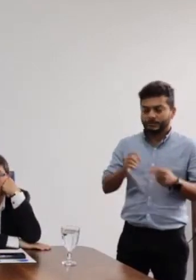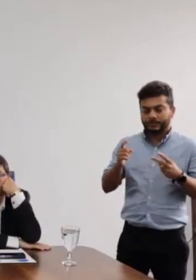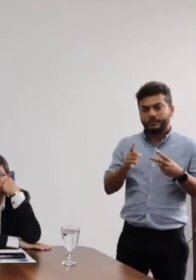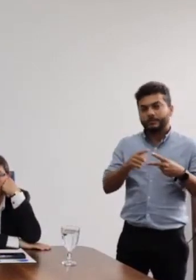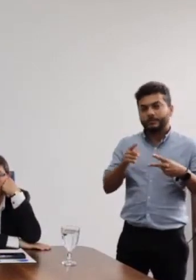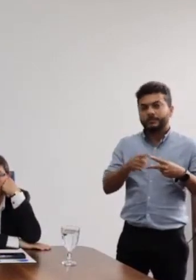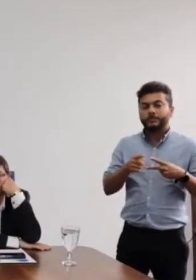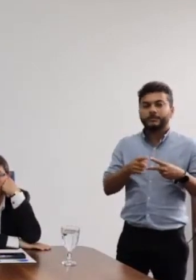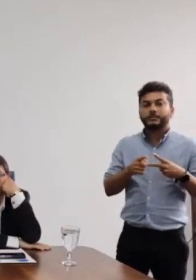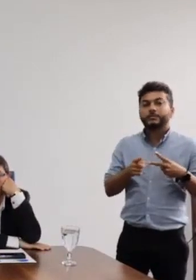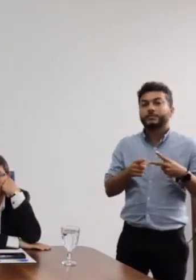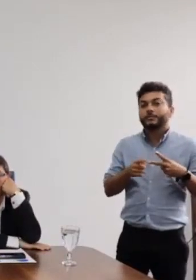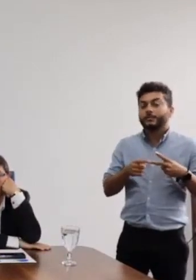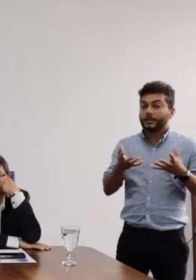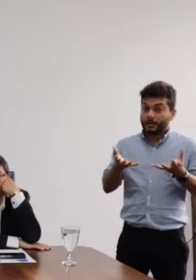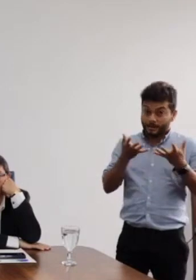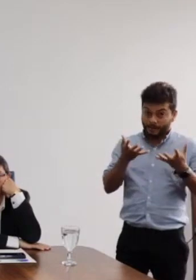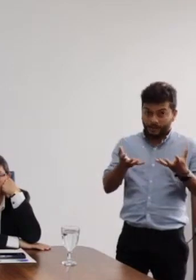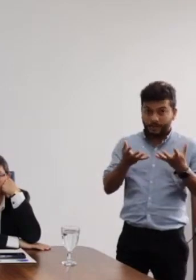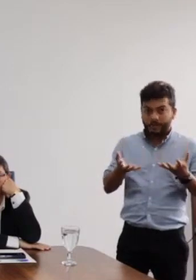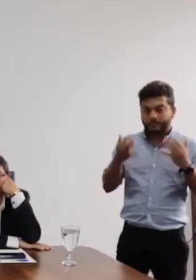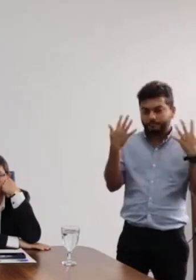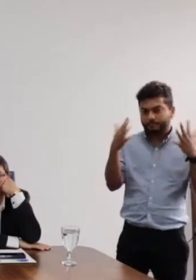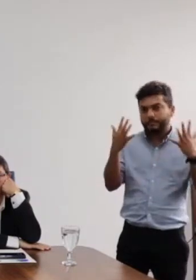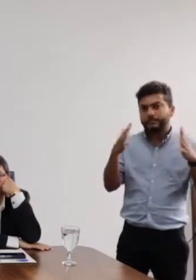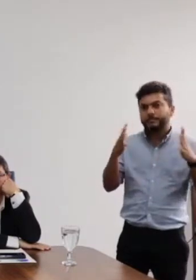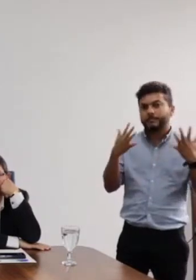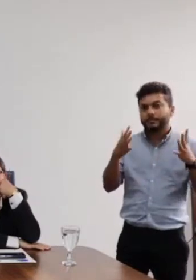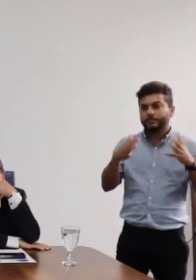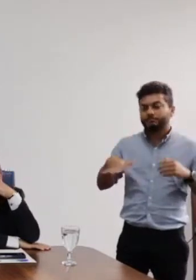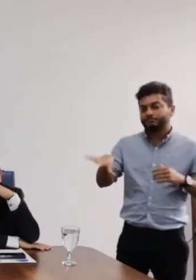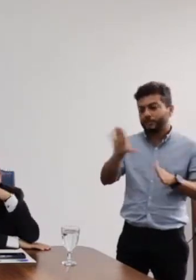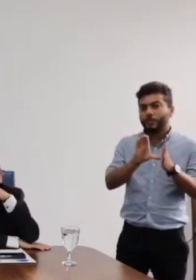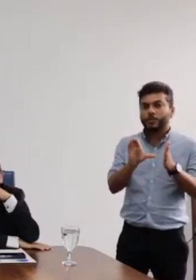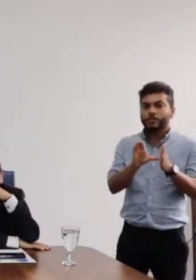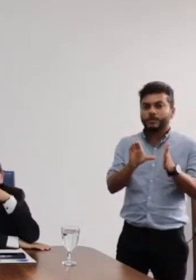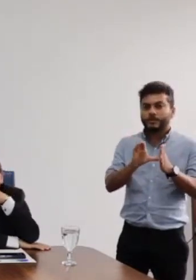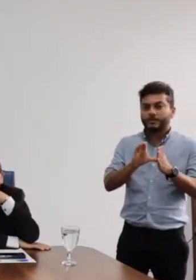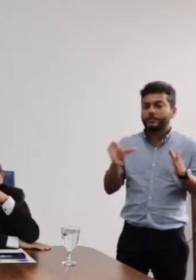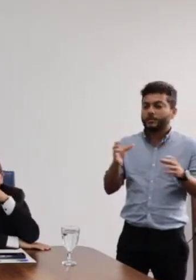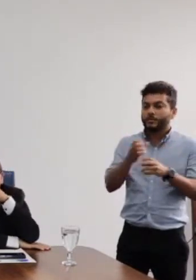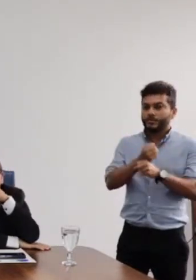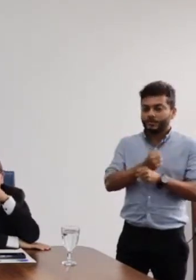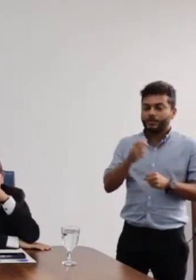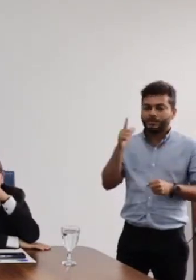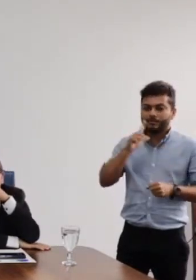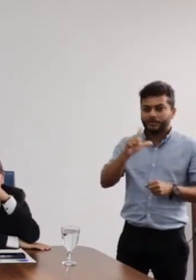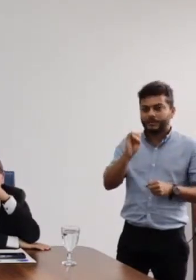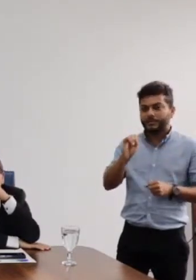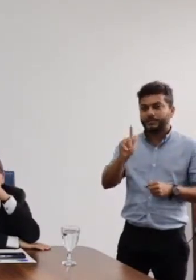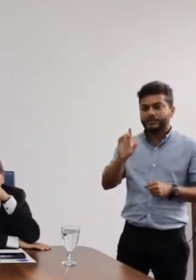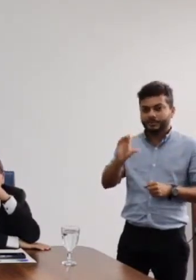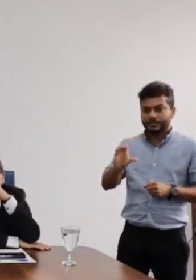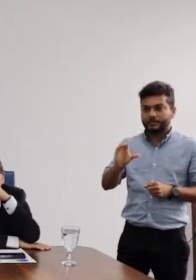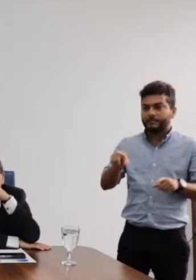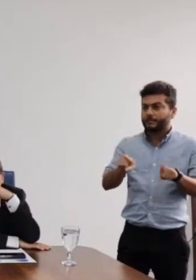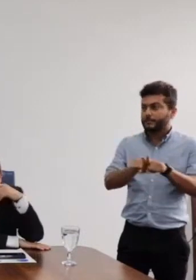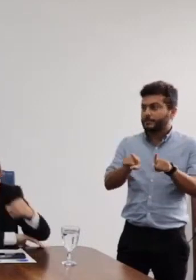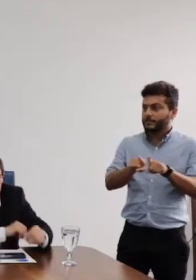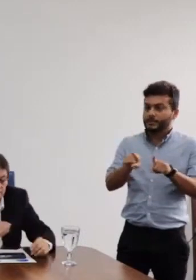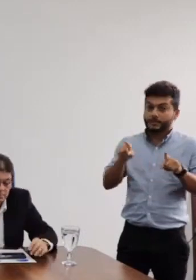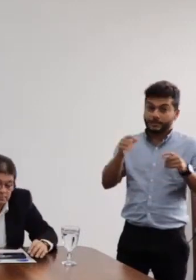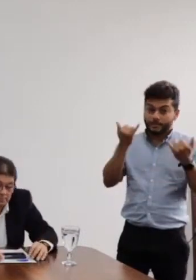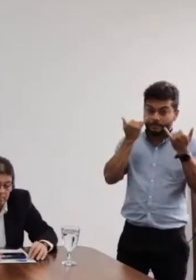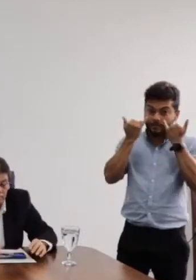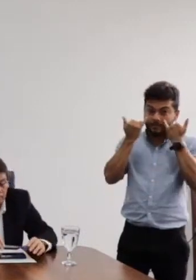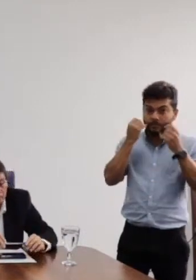parabenizar toda a comunidade pela nota do IGC. E, por fim, trazer um informe que a gente recebeu agora há pouco,